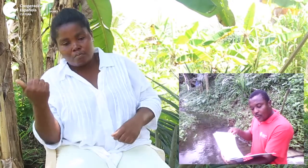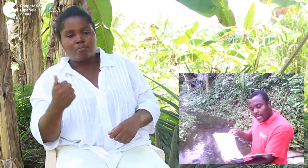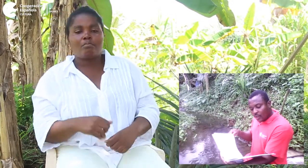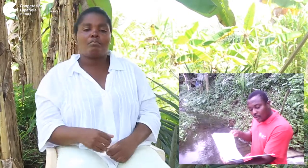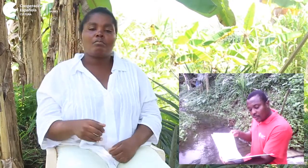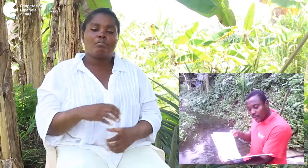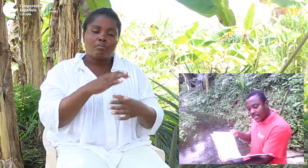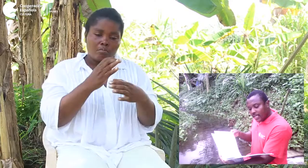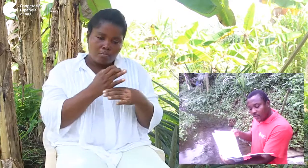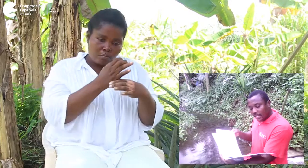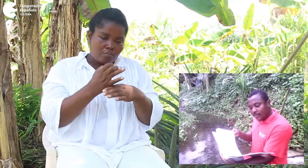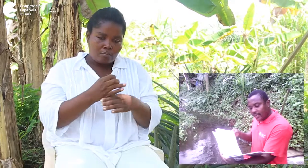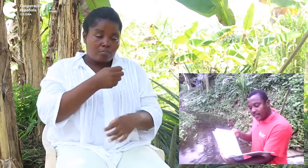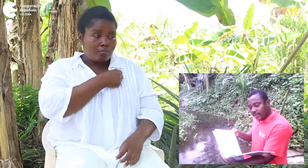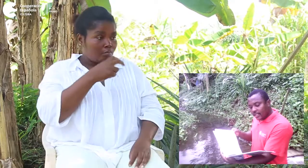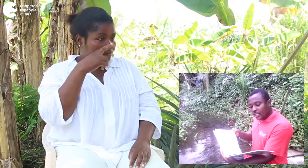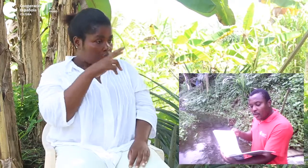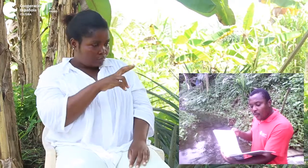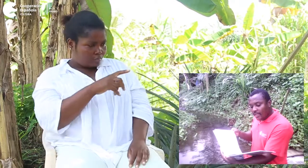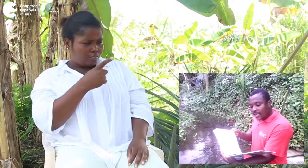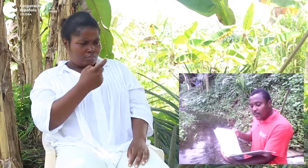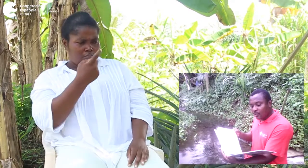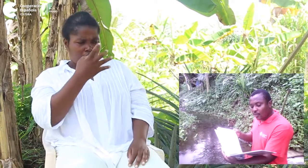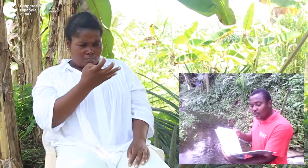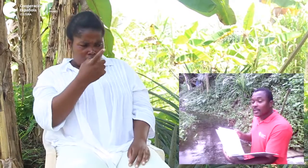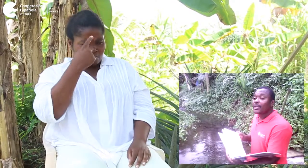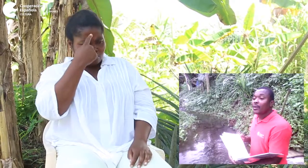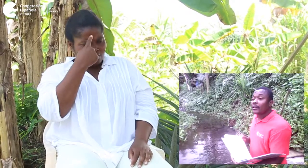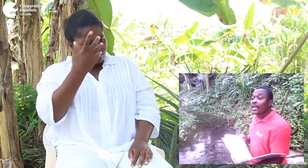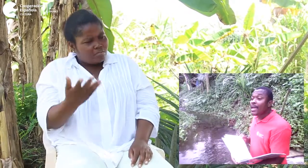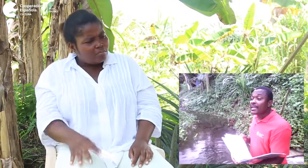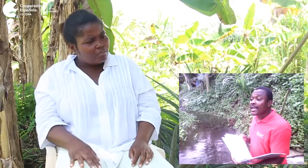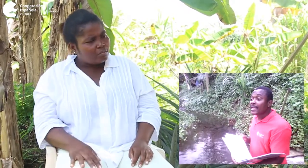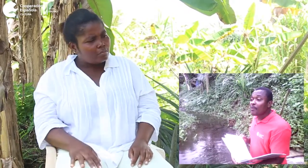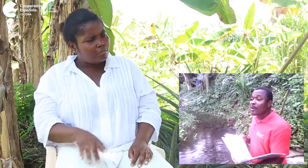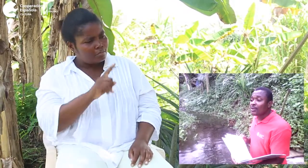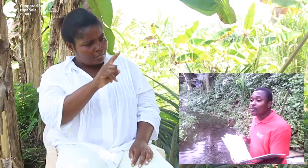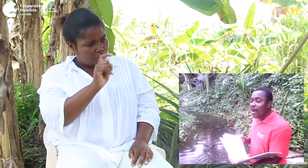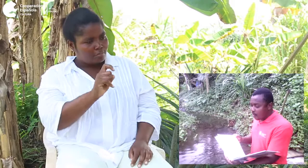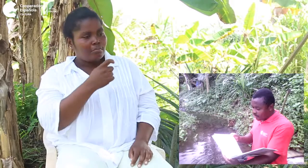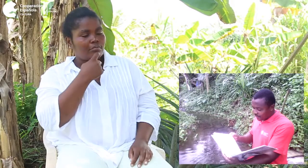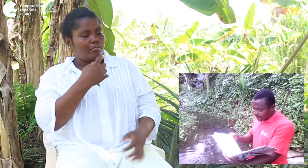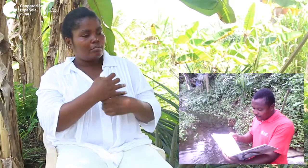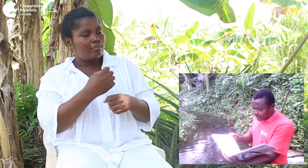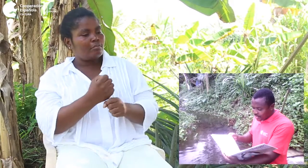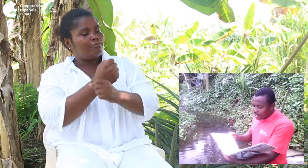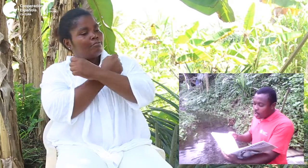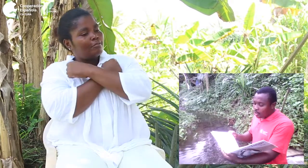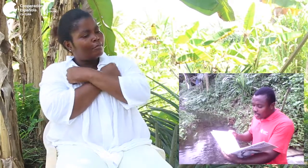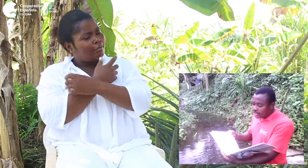cuidador, el señor Grasmai, se dio cuenta y pensó, ¡Deben estar enamorados! ¡Wow! Roy y